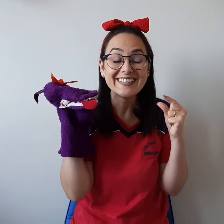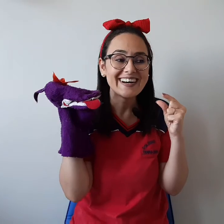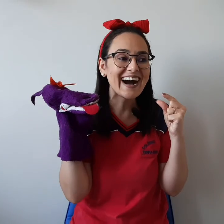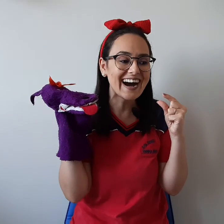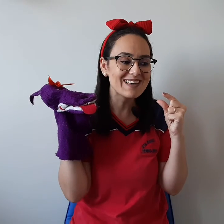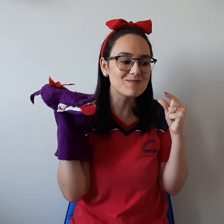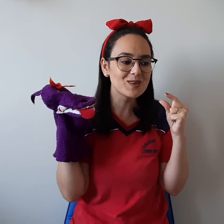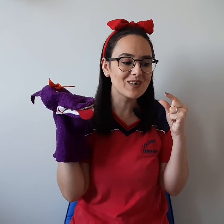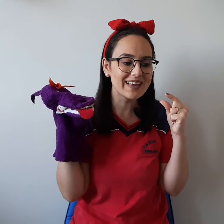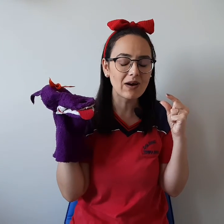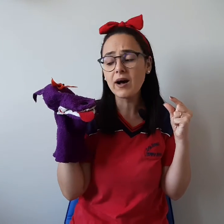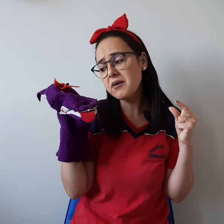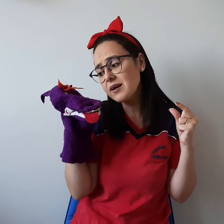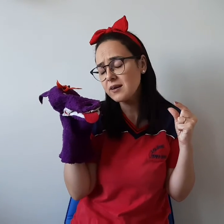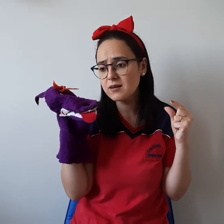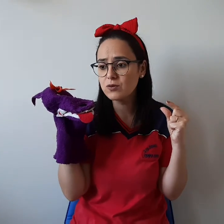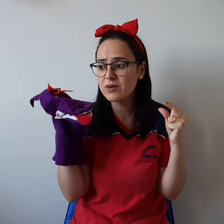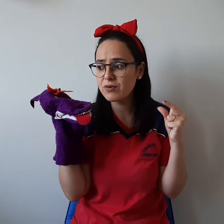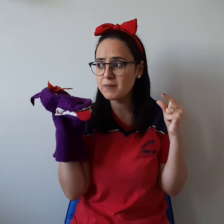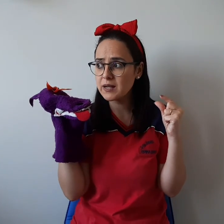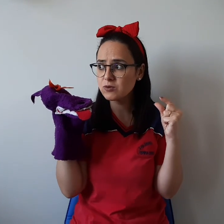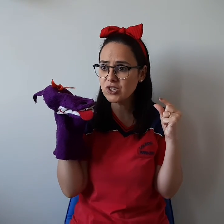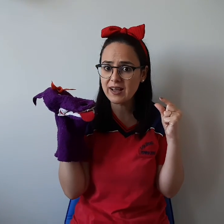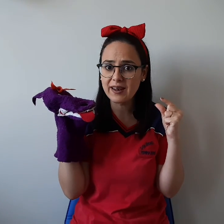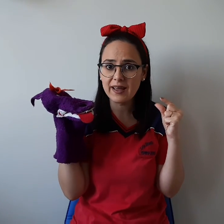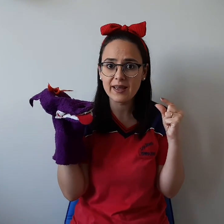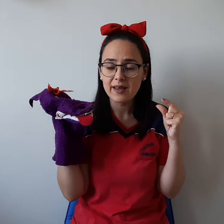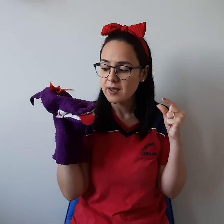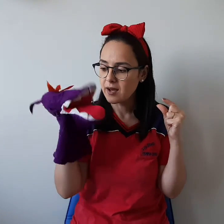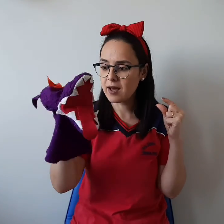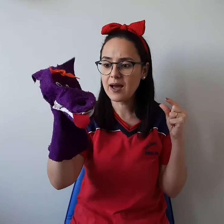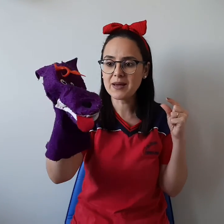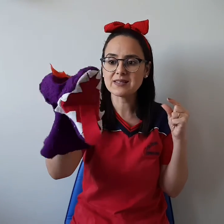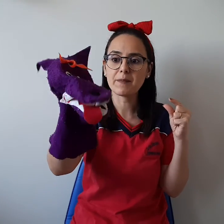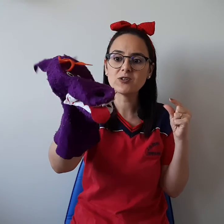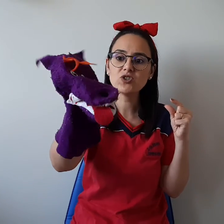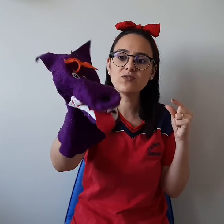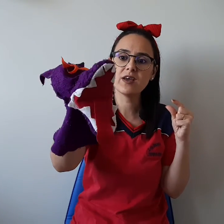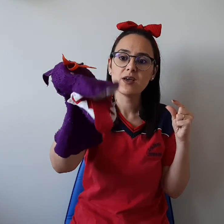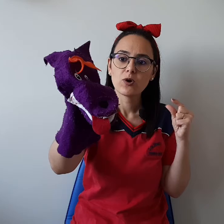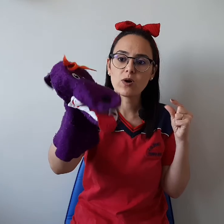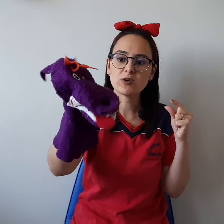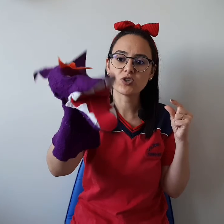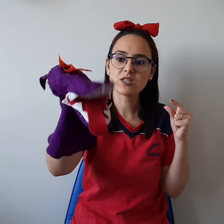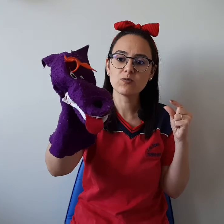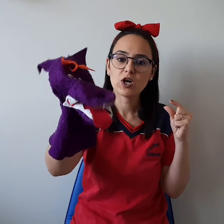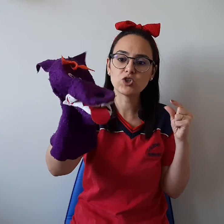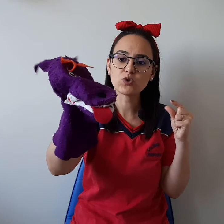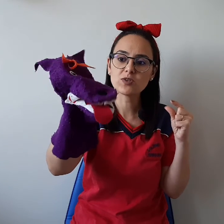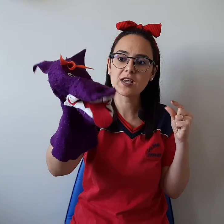Ai, muito legal Ai, eu queria tanto ver a família do jacaré Ah, mas dá para a gente ver Com a imaginação A gente